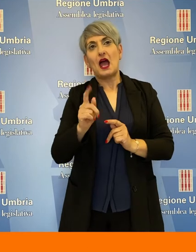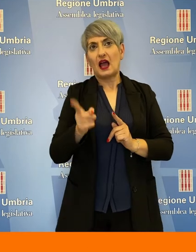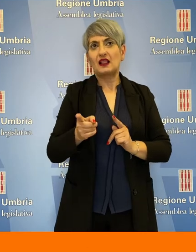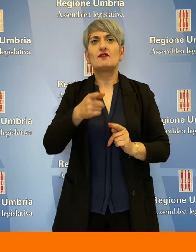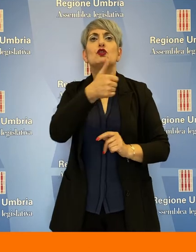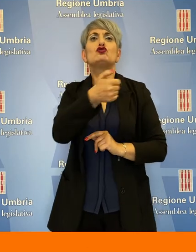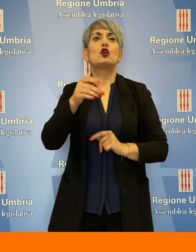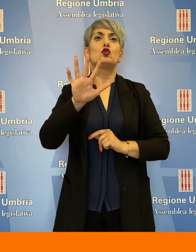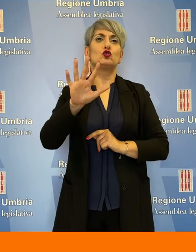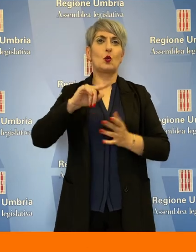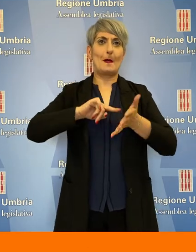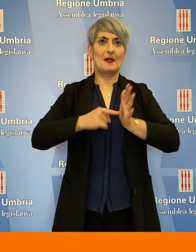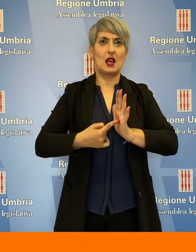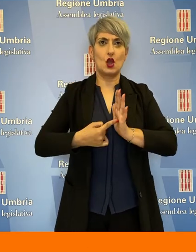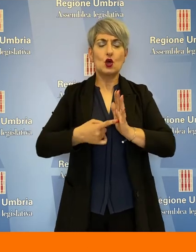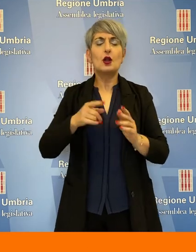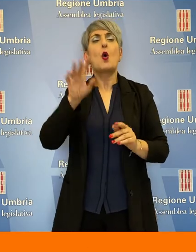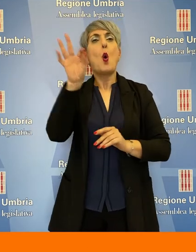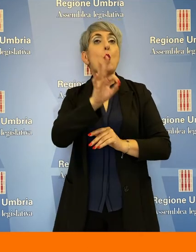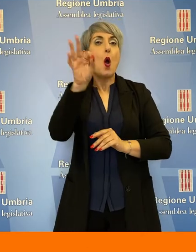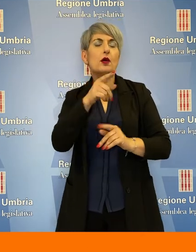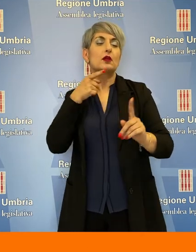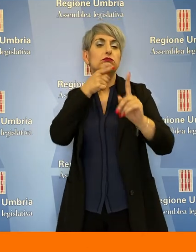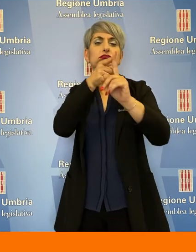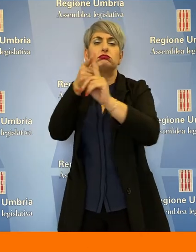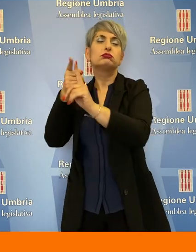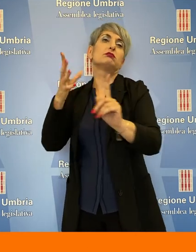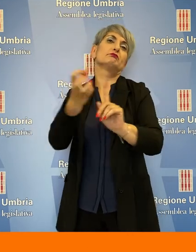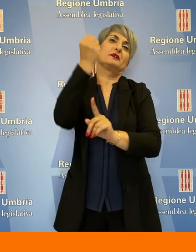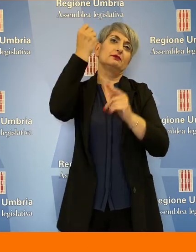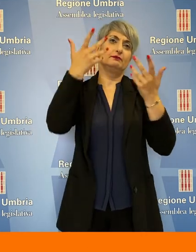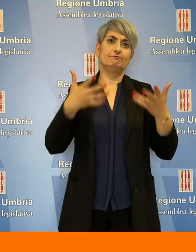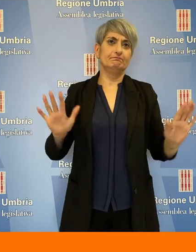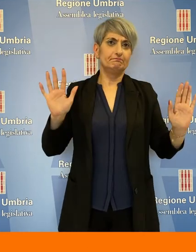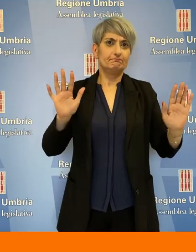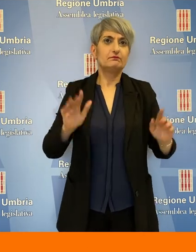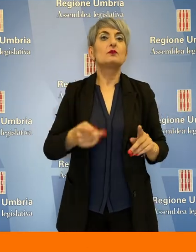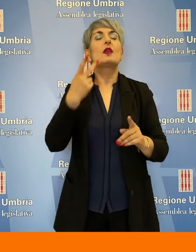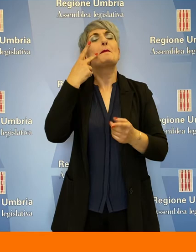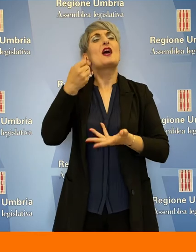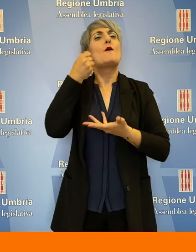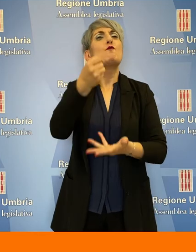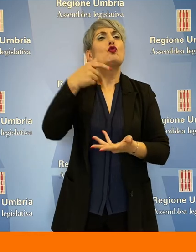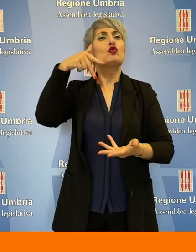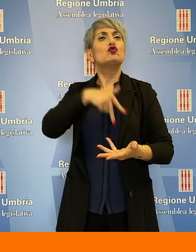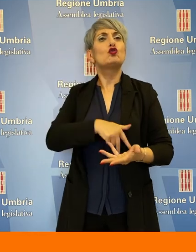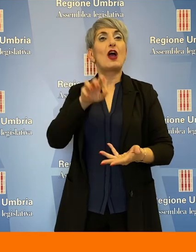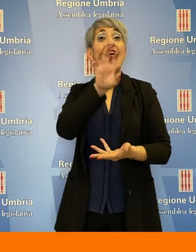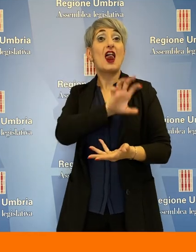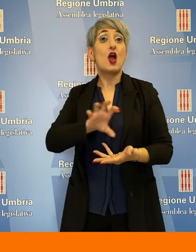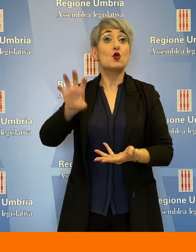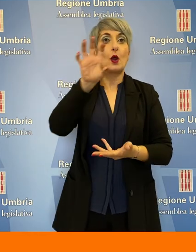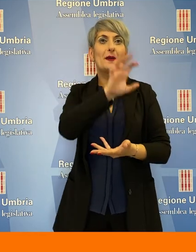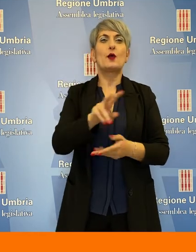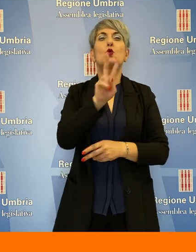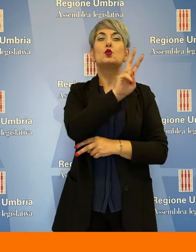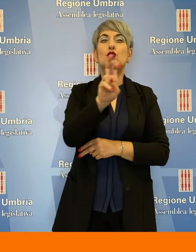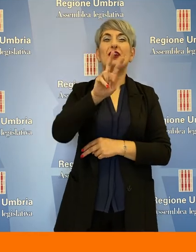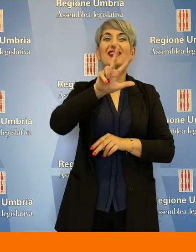105 milioni, quote che hanno permesso di cogliere i target previsti. Per il Fondo sociale europeo, rispetto